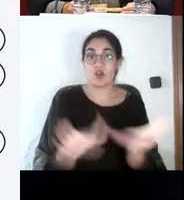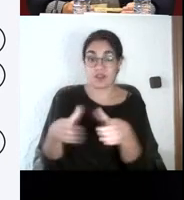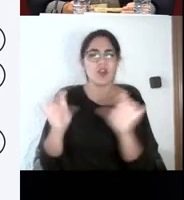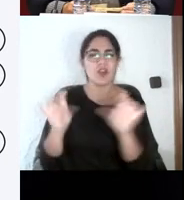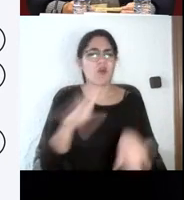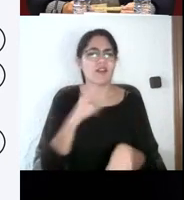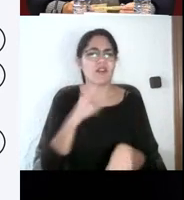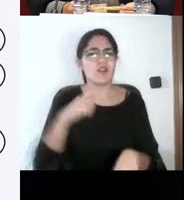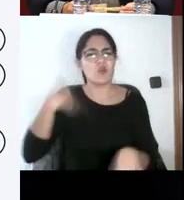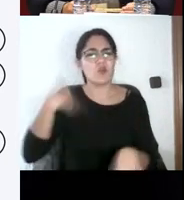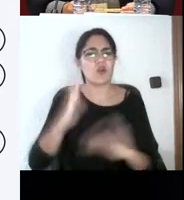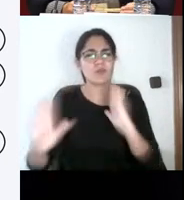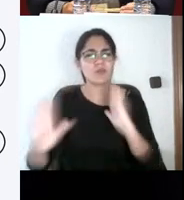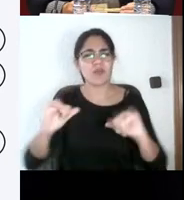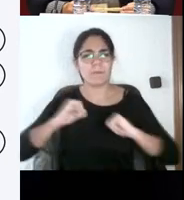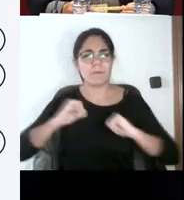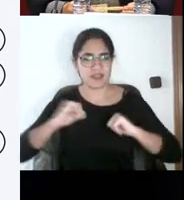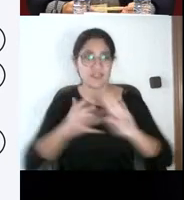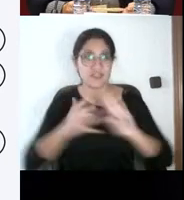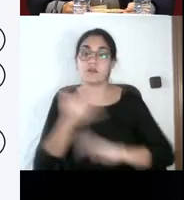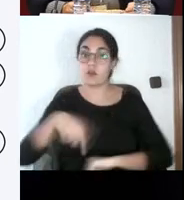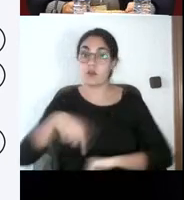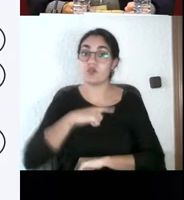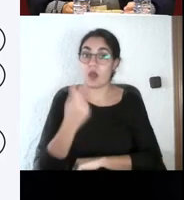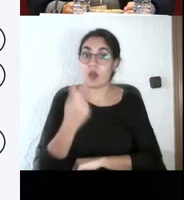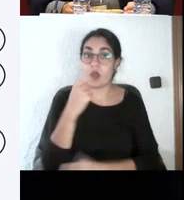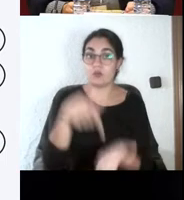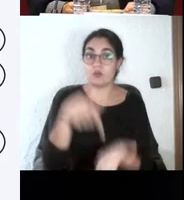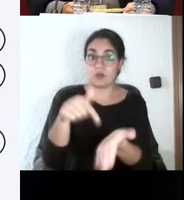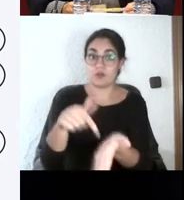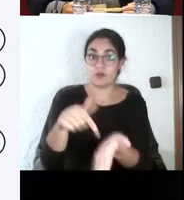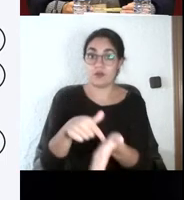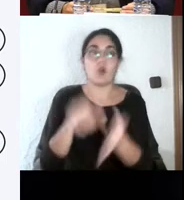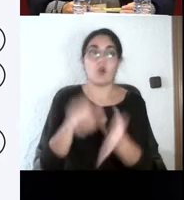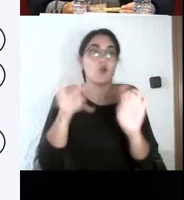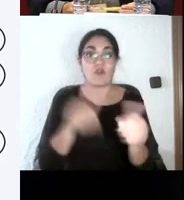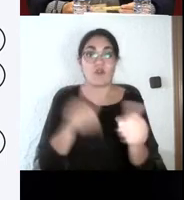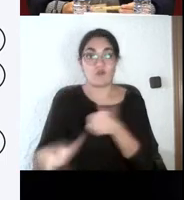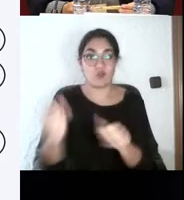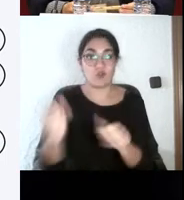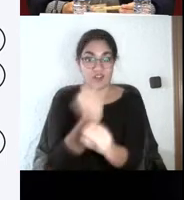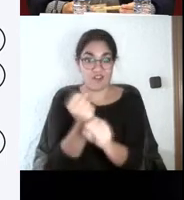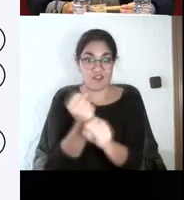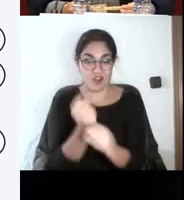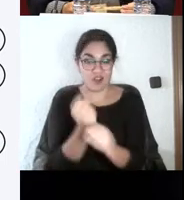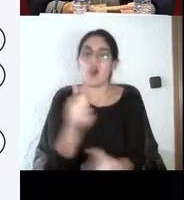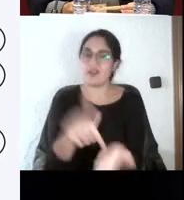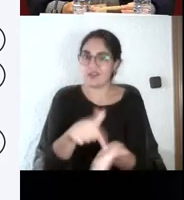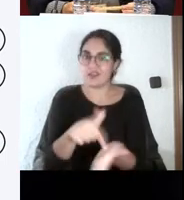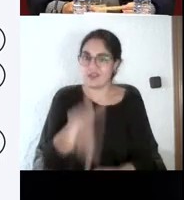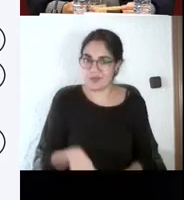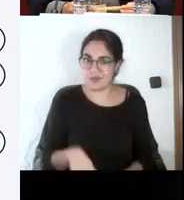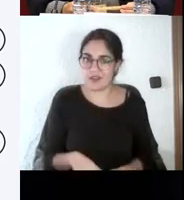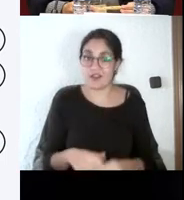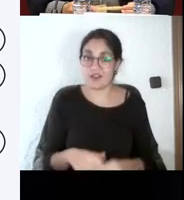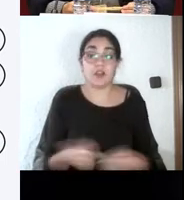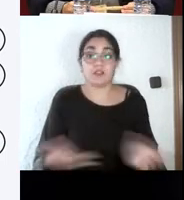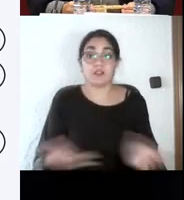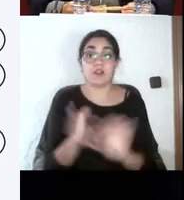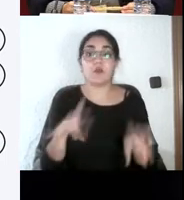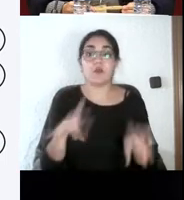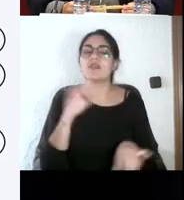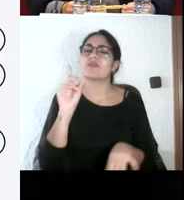le van a reclamar luego a mis alumnos en el ámbito laboral. Pero es que también es importante medir el nivel de conocimiento